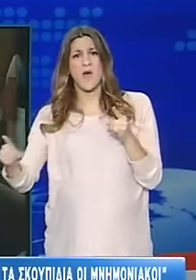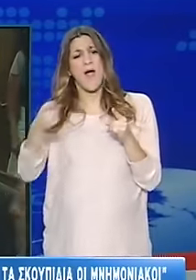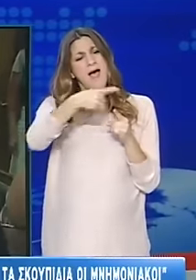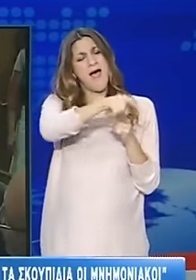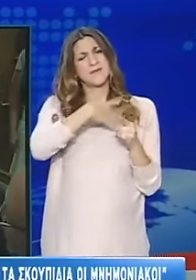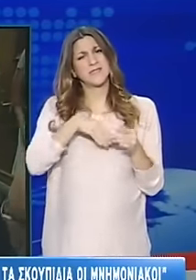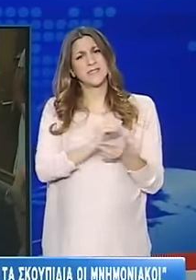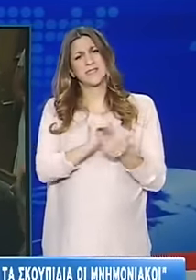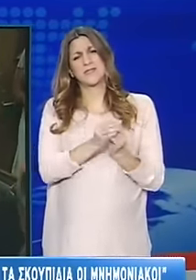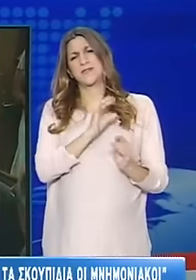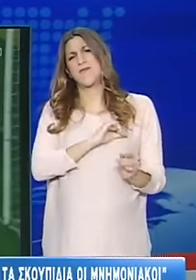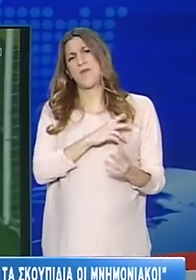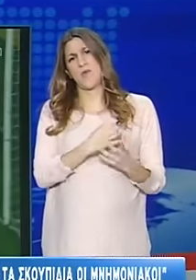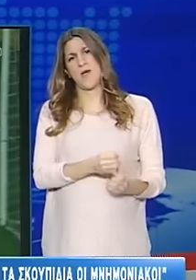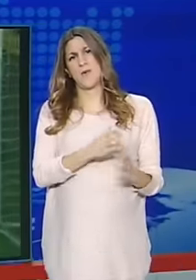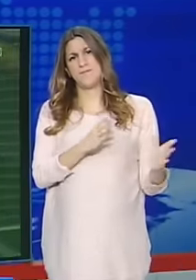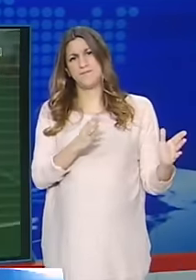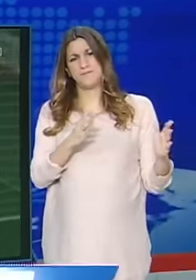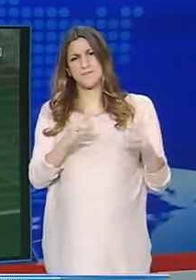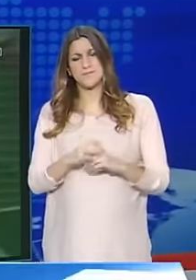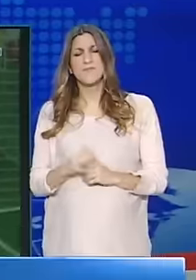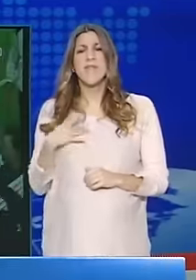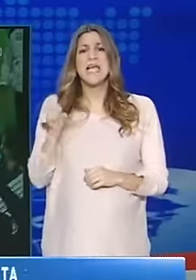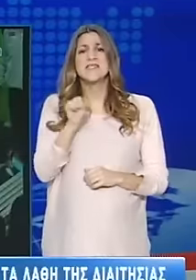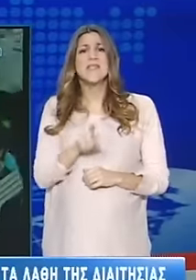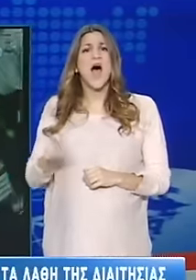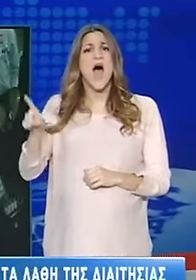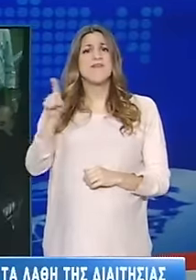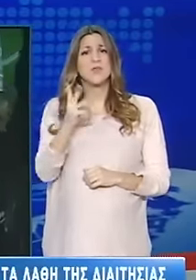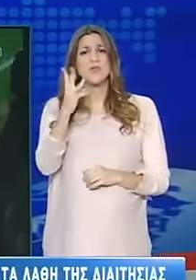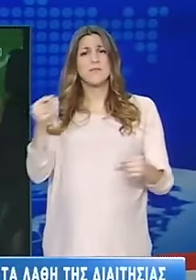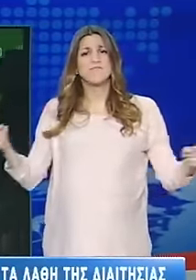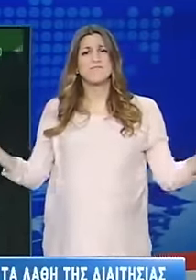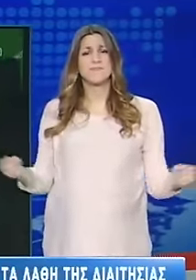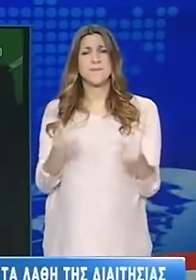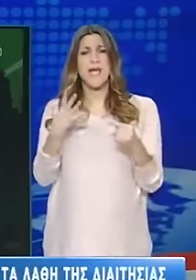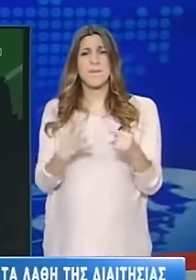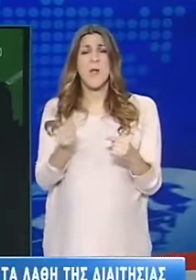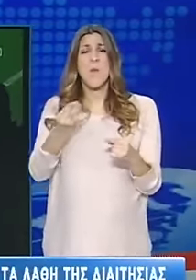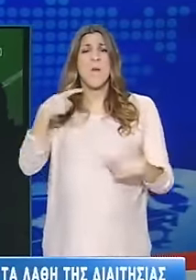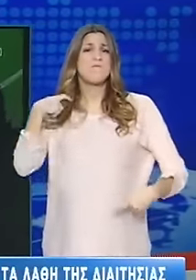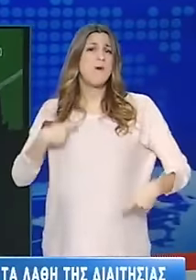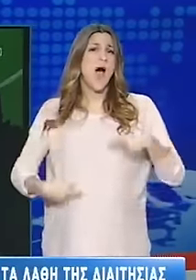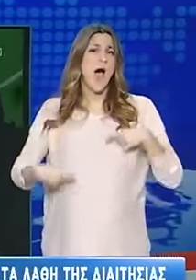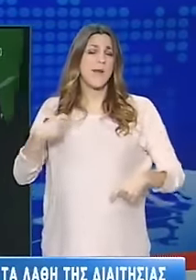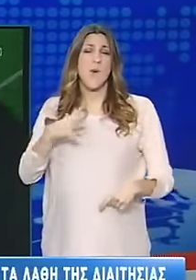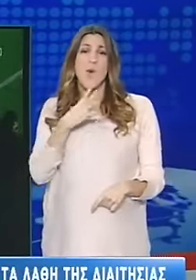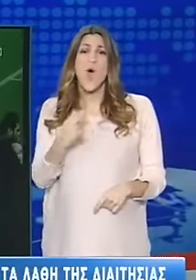συμφέροντα. Αγανάκτης στους φιλάθλους και πολλά ερωτηματικά προκαλούν τα συντονισμένα, σοβαρά διαιτητικά λάθη που συμπάδεψαν τρεις